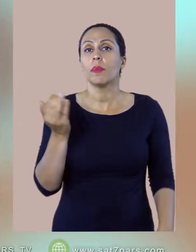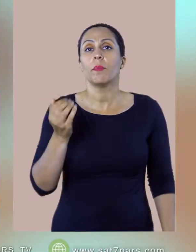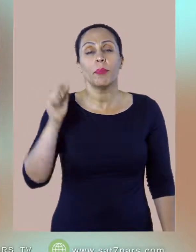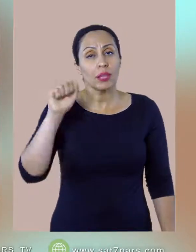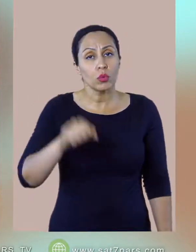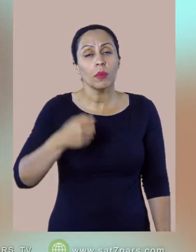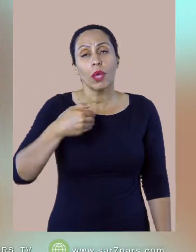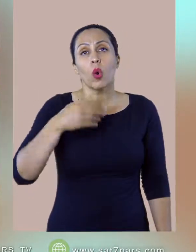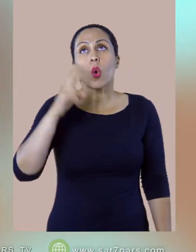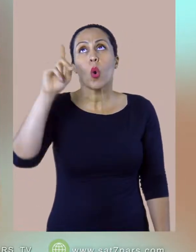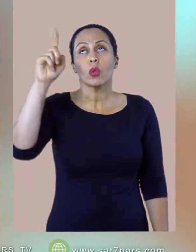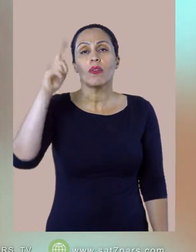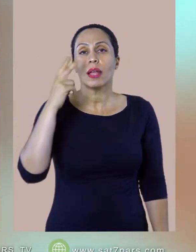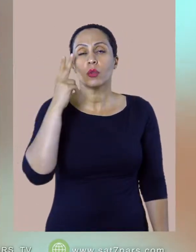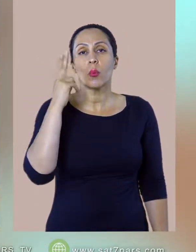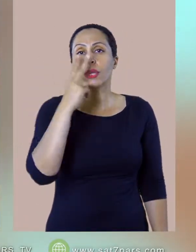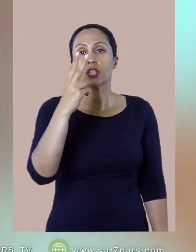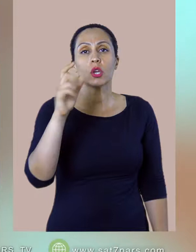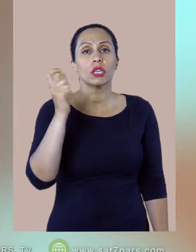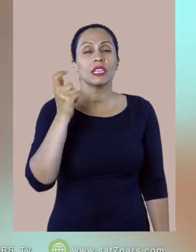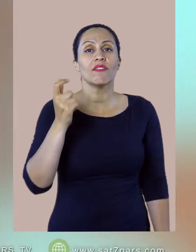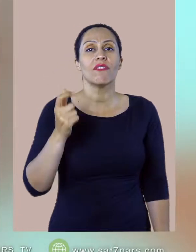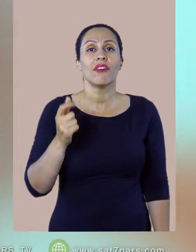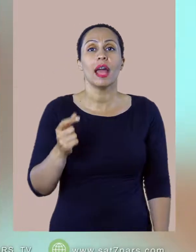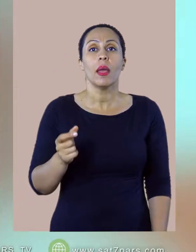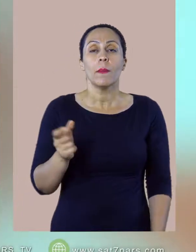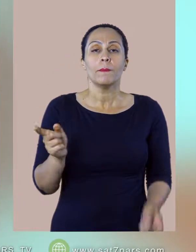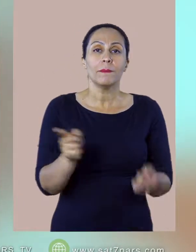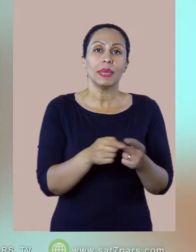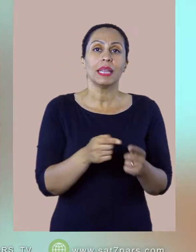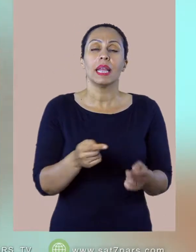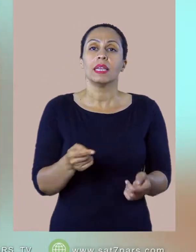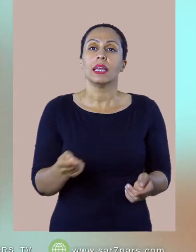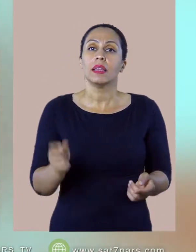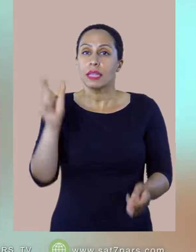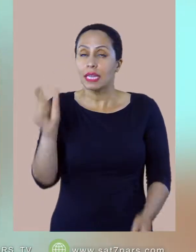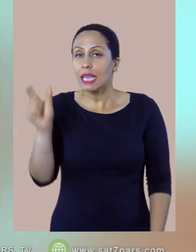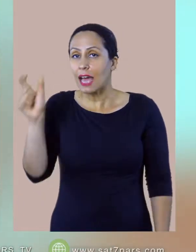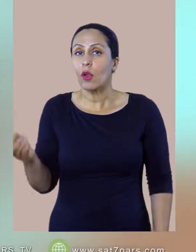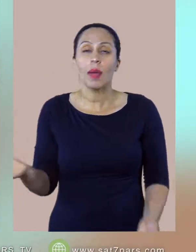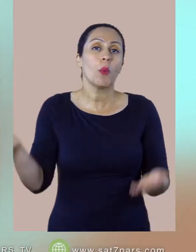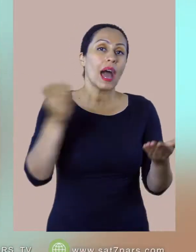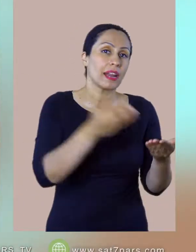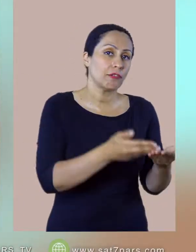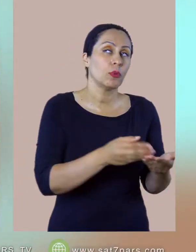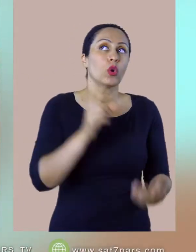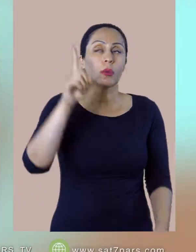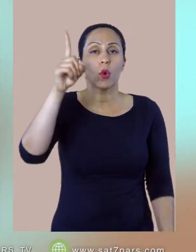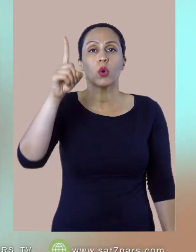بریم و او رو بشناسیم نه فقط بشناسیم بلکه بشناسیم در اون زمان یهودیان زمان